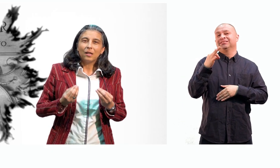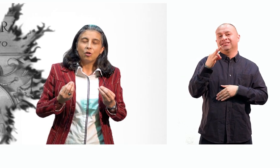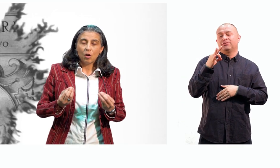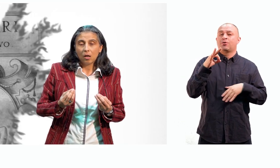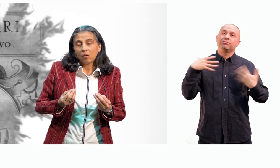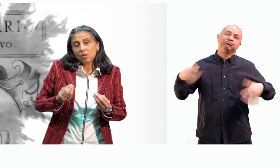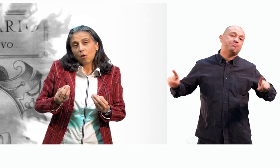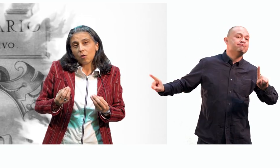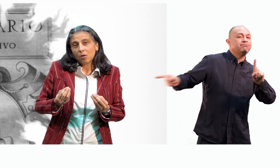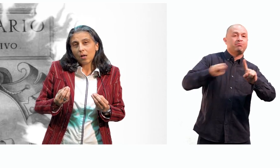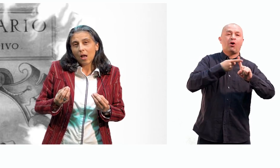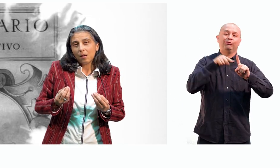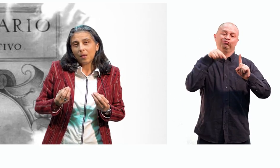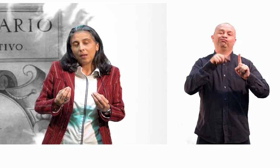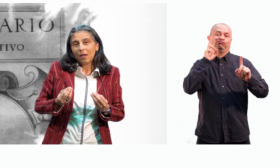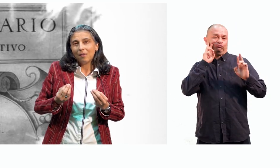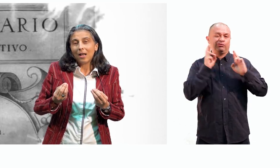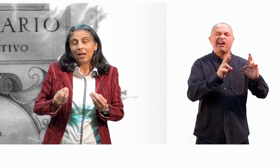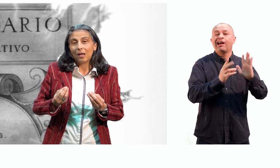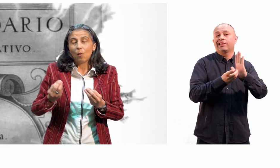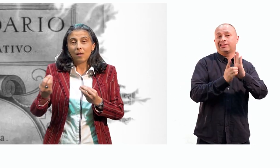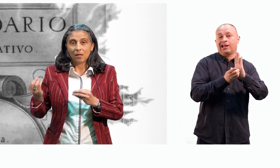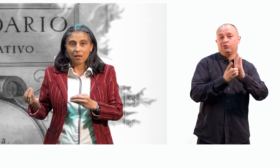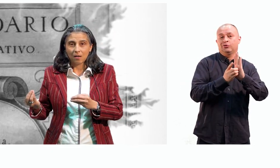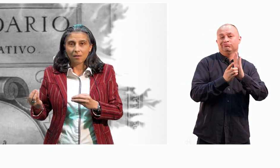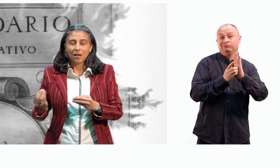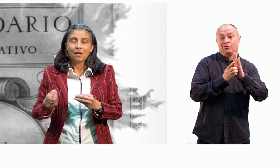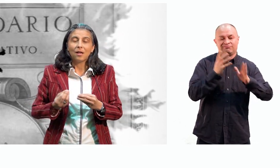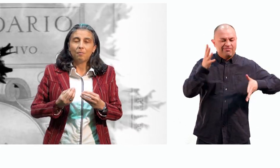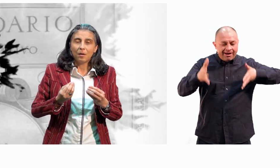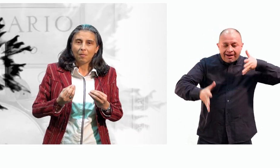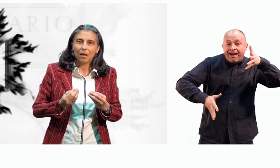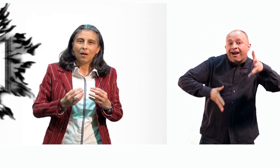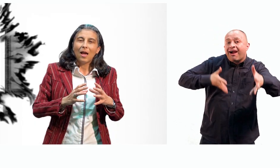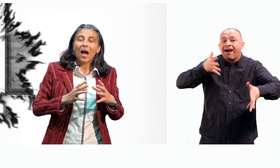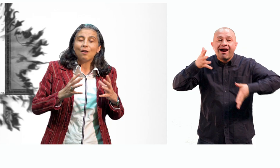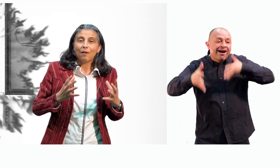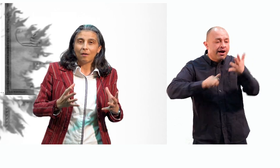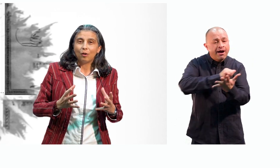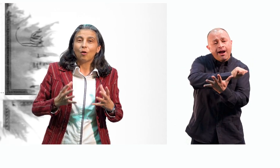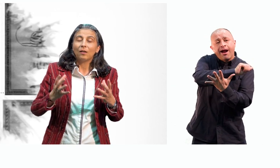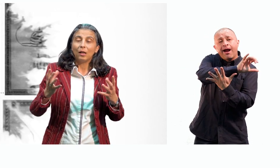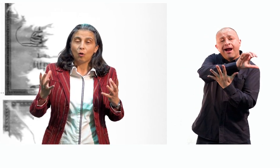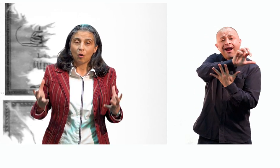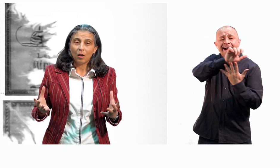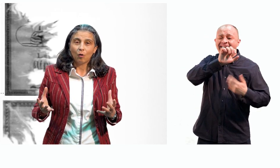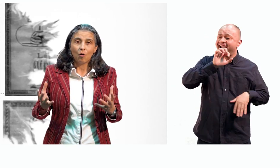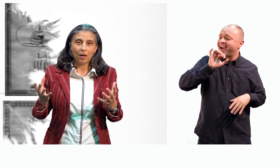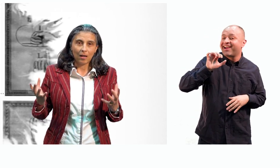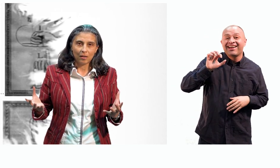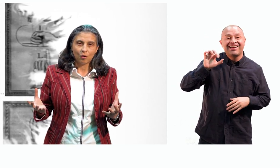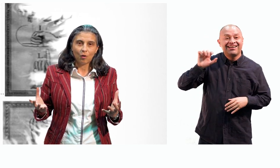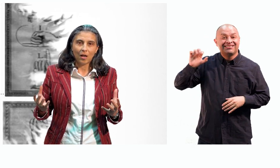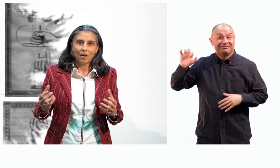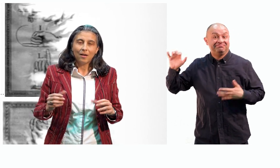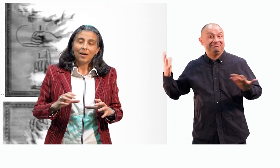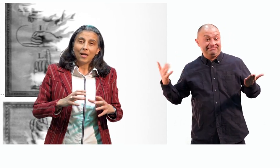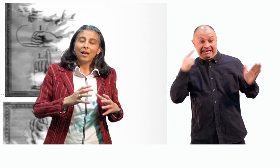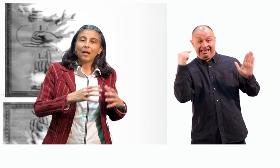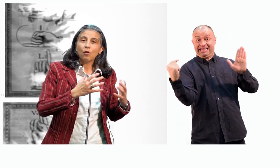diccionario que se conoce realmente de la lengua de señas, es el primer alfabeto dactilológico en la historia, el que